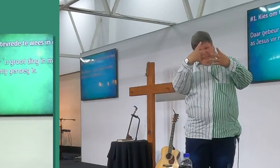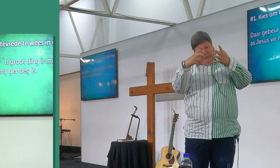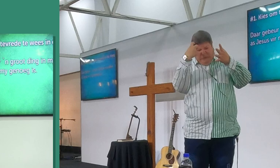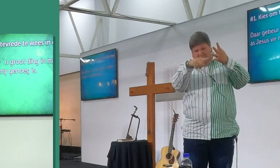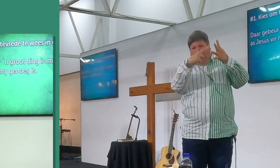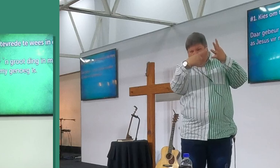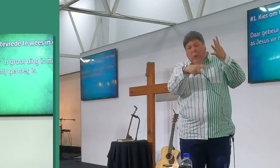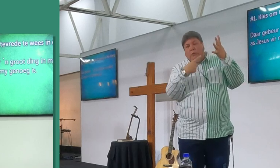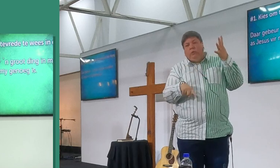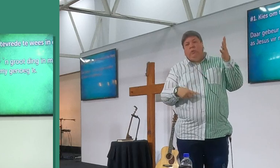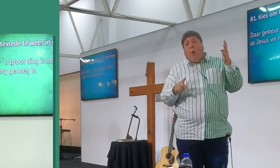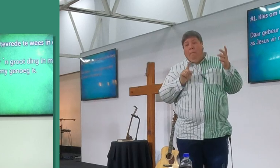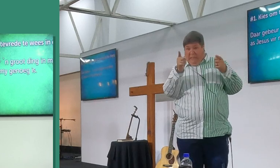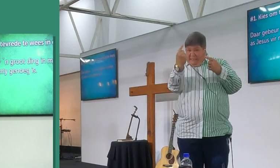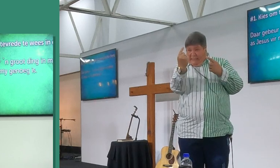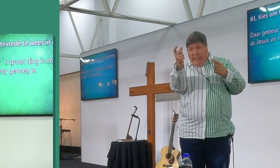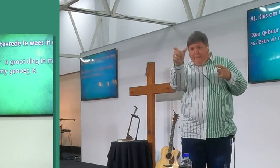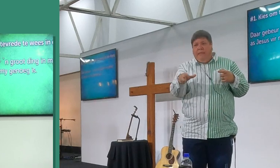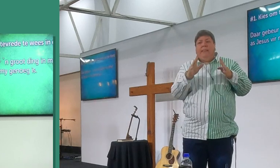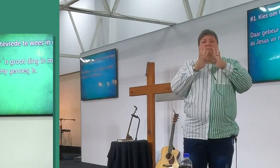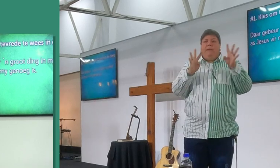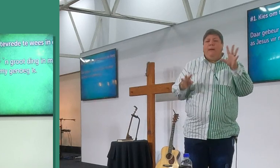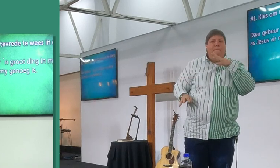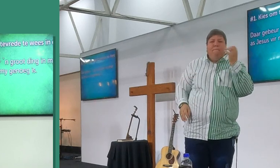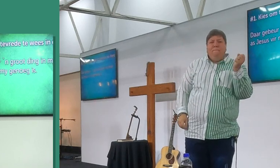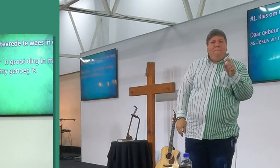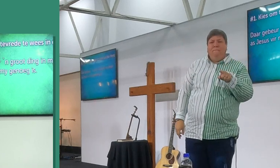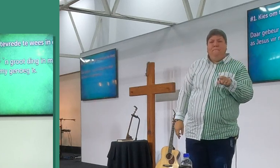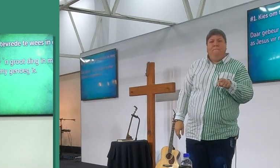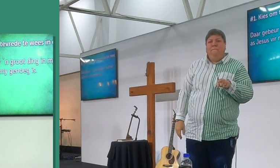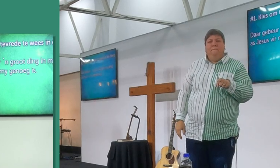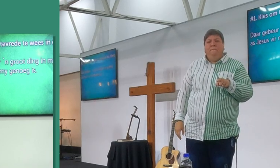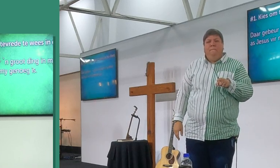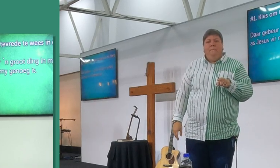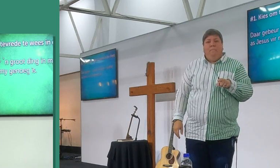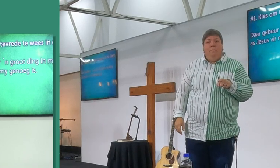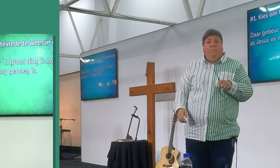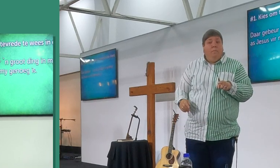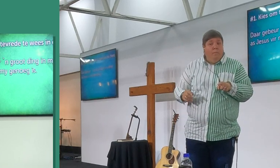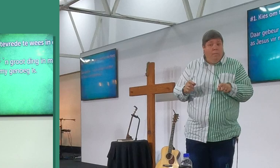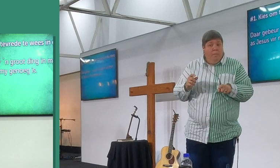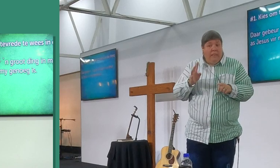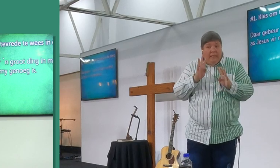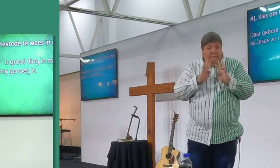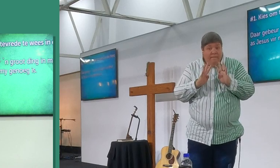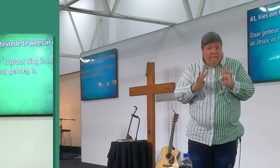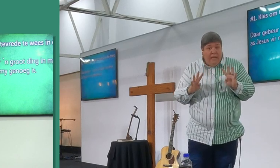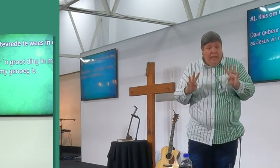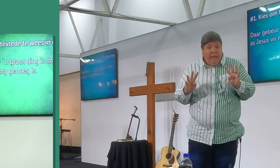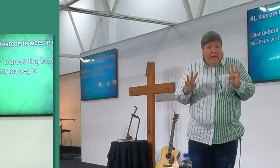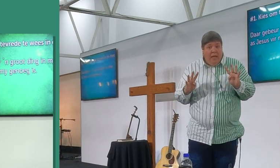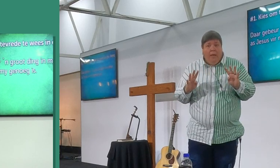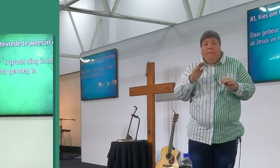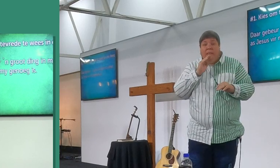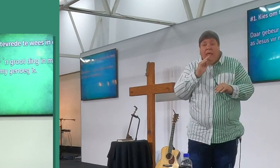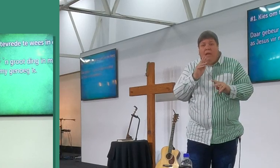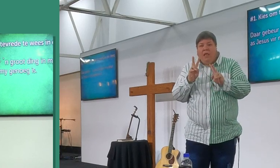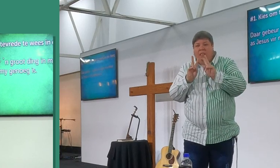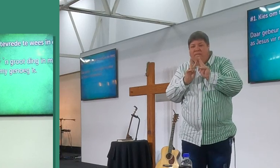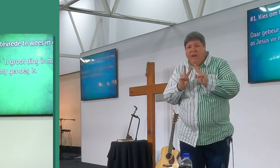want weet jy hoe kom, ek is nie tevrede nie, ek is nie tevrede nie, en jy kan hoor tevrede, ek het nie vrede nie,